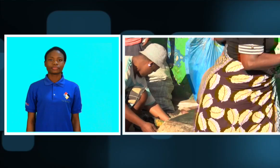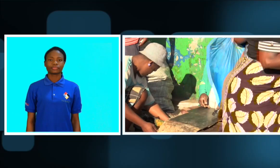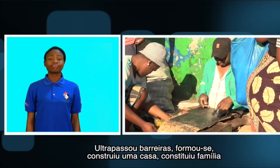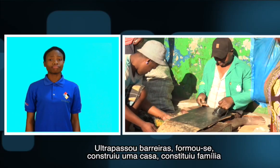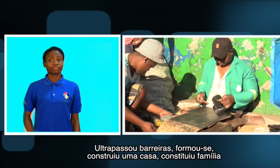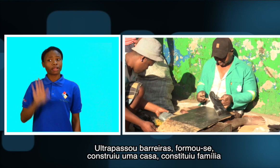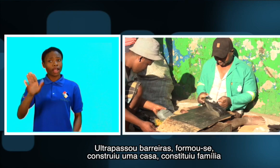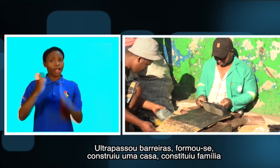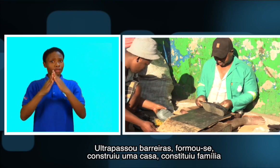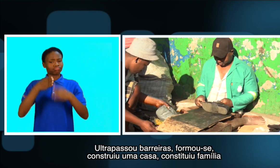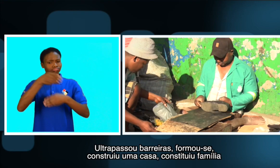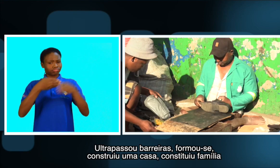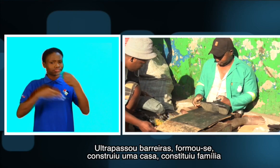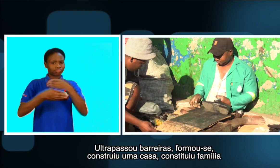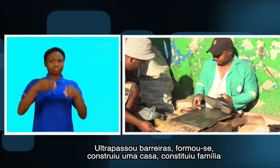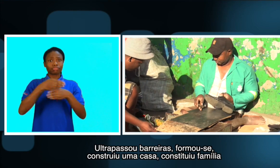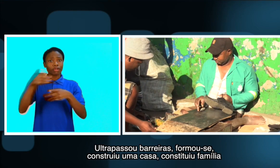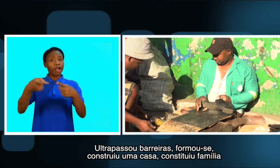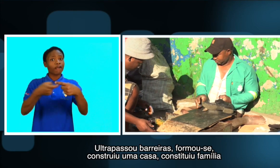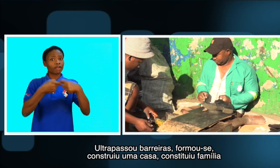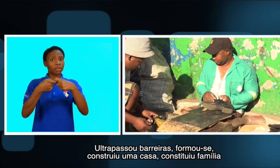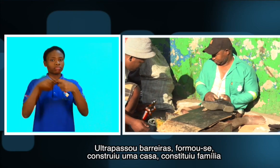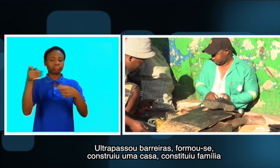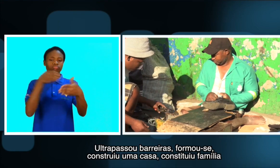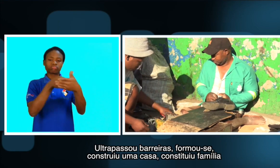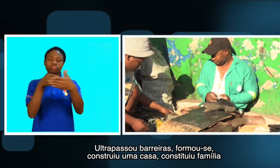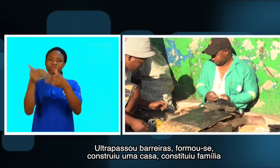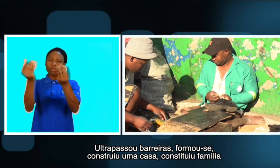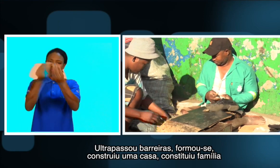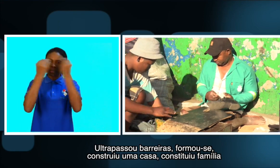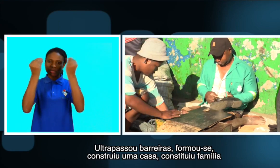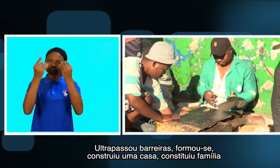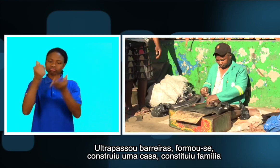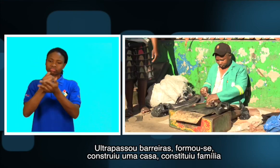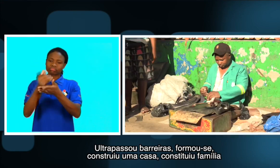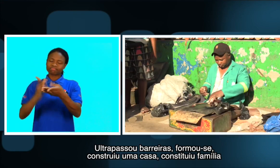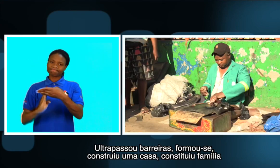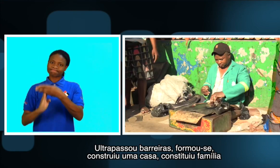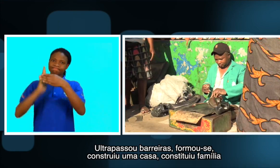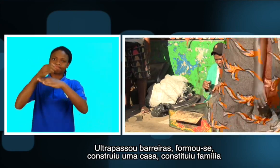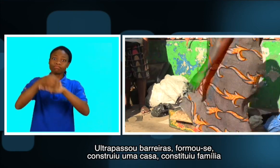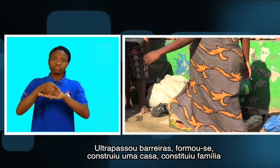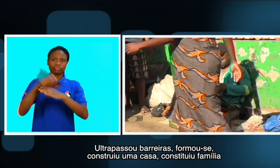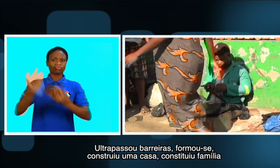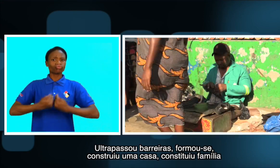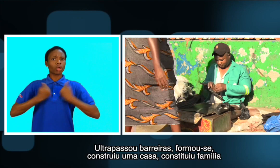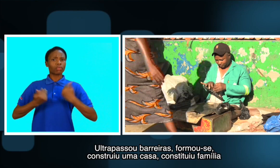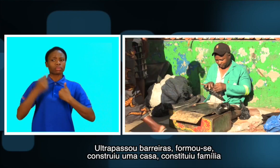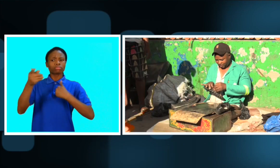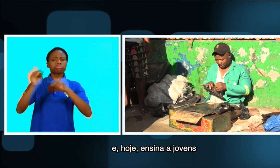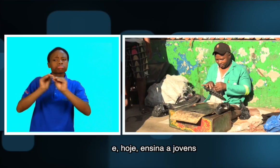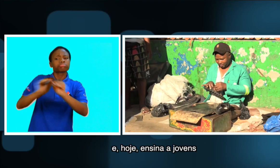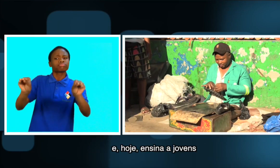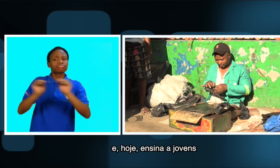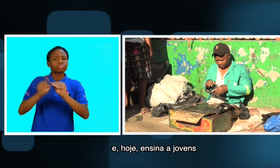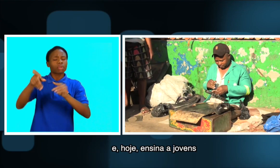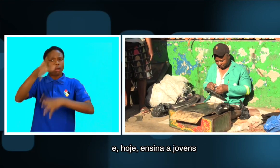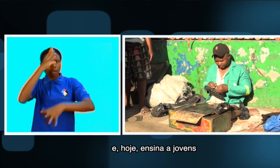Ultrapassou barreiras, formou-se, construiu uma casa, constituiu família e hoje